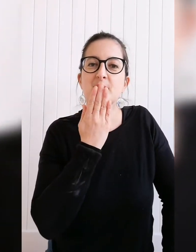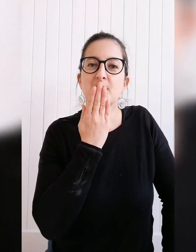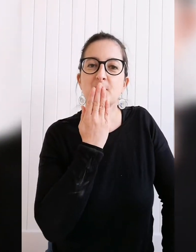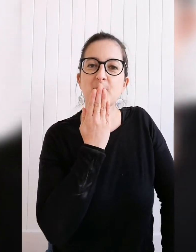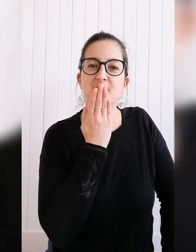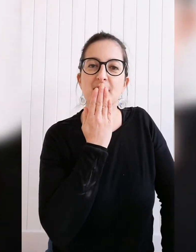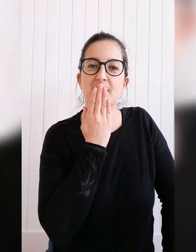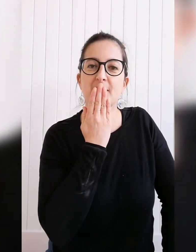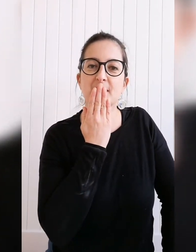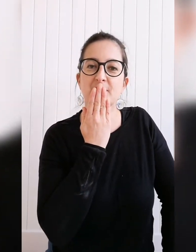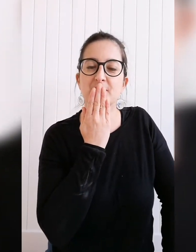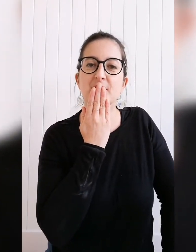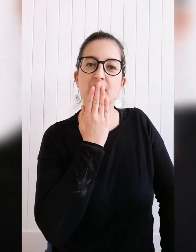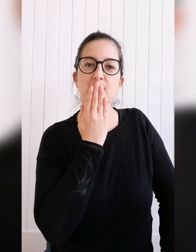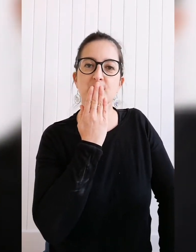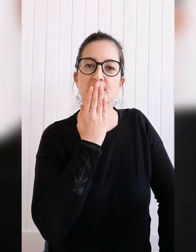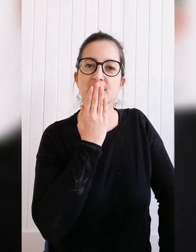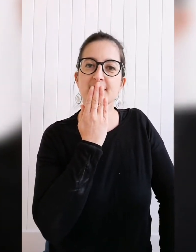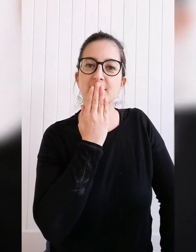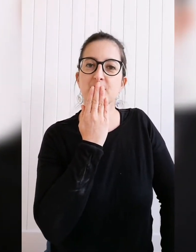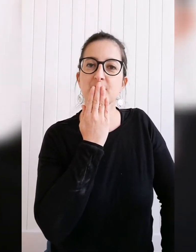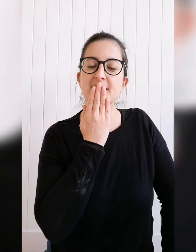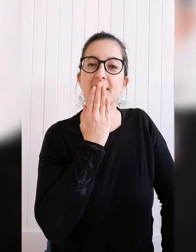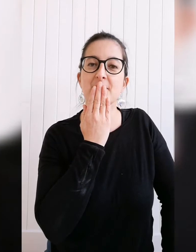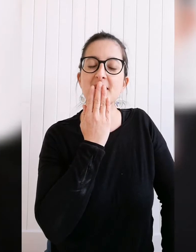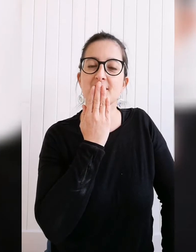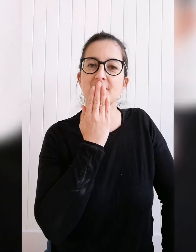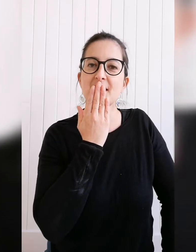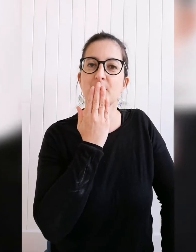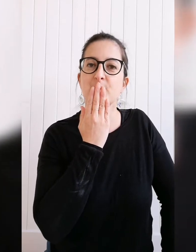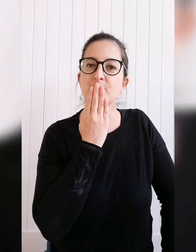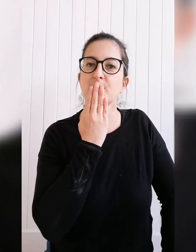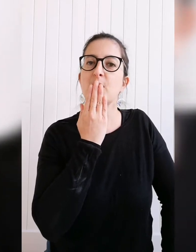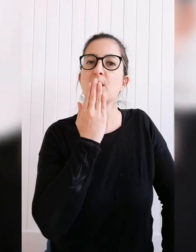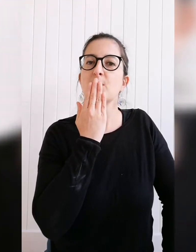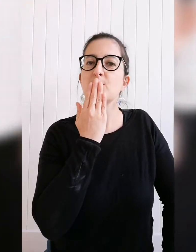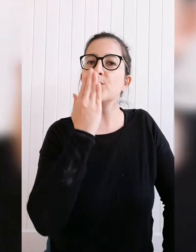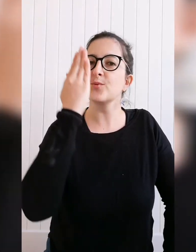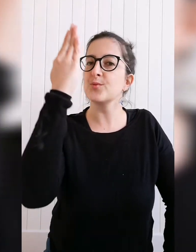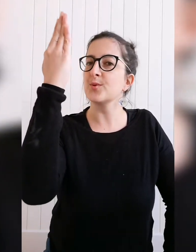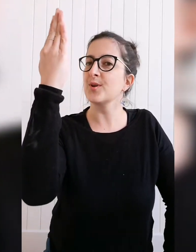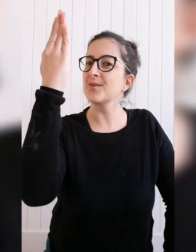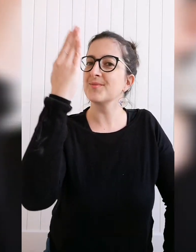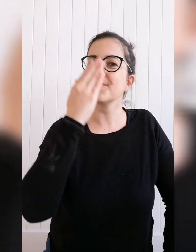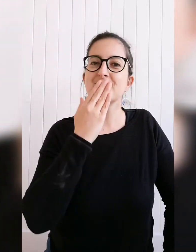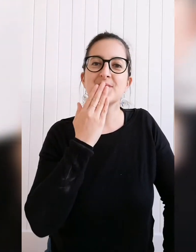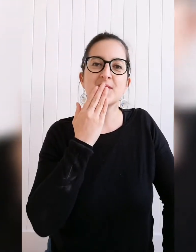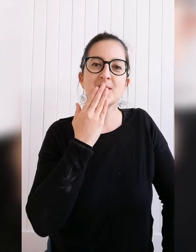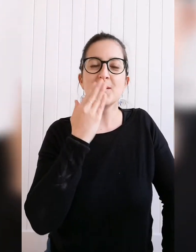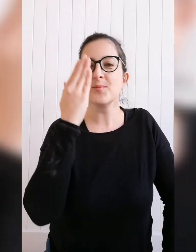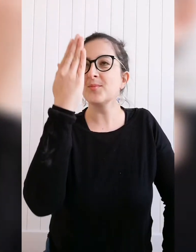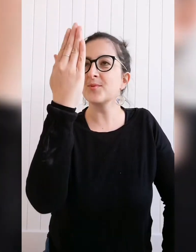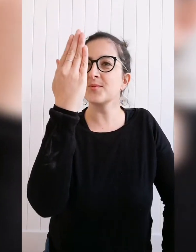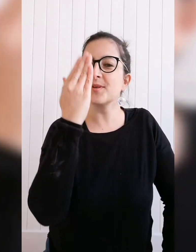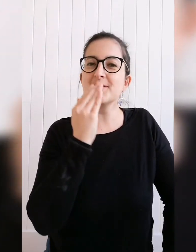on pose la main à plat au niveau de la bouche et on amène vers le bonjour bonjour